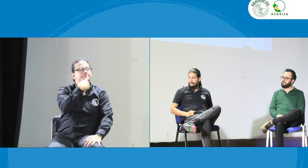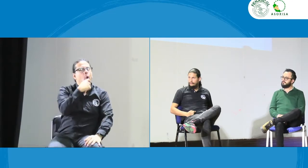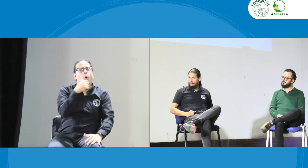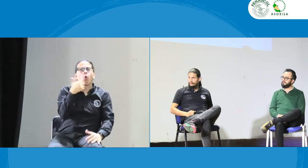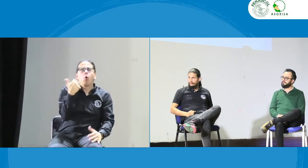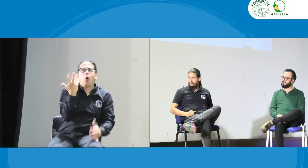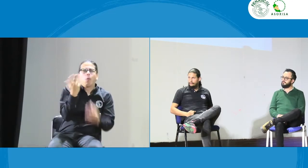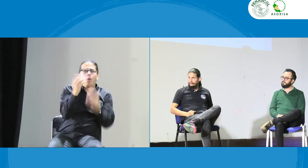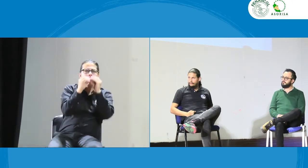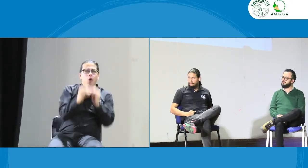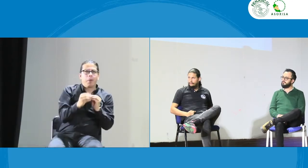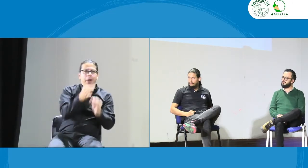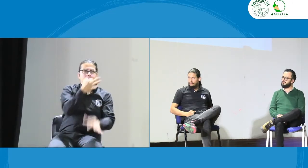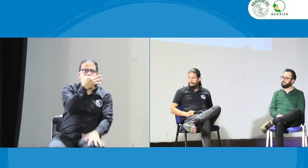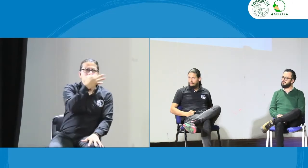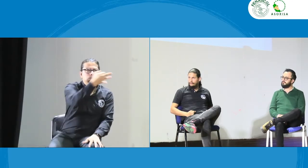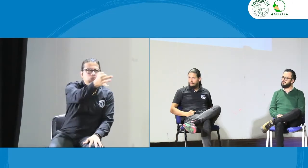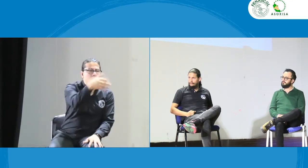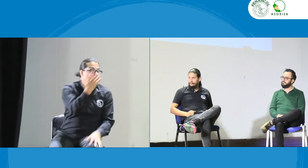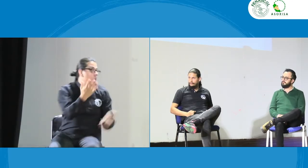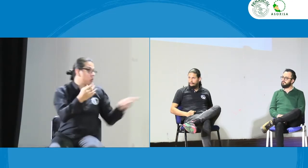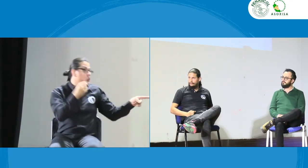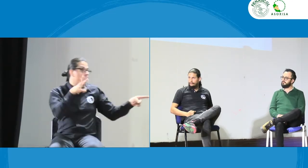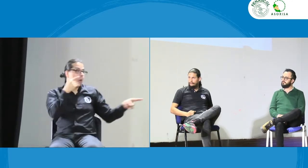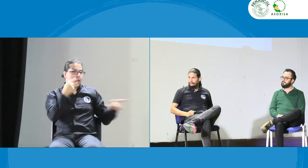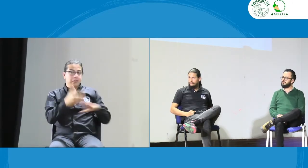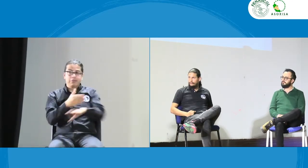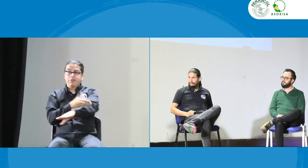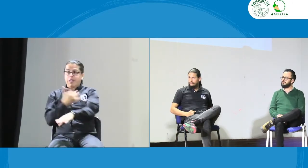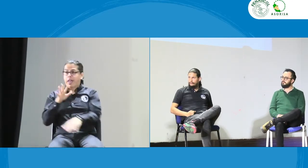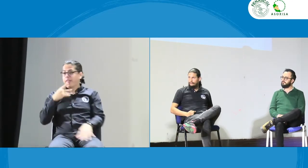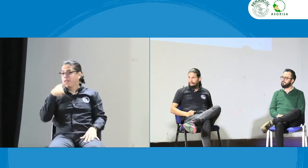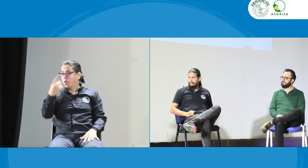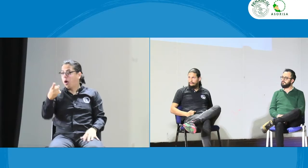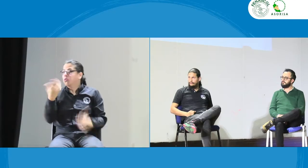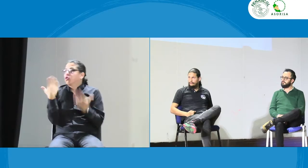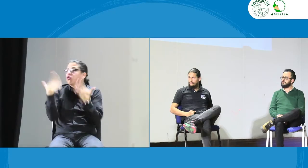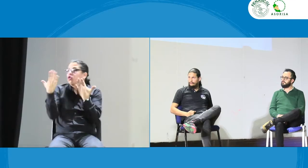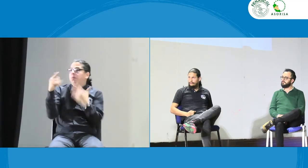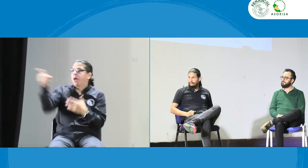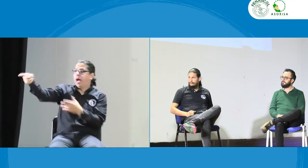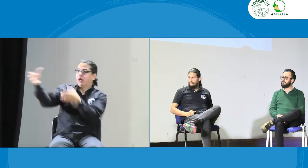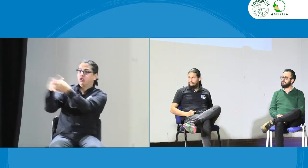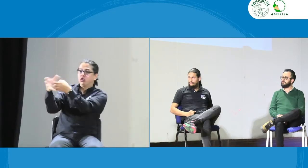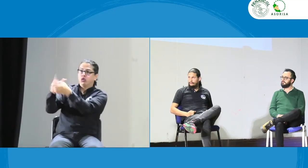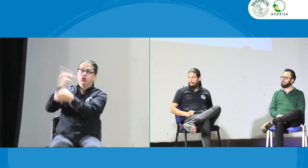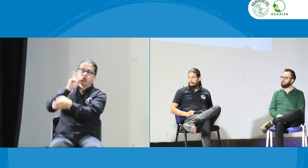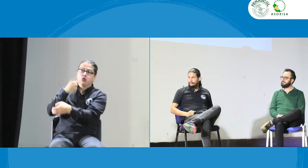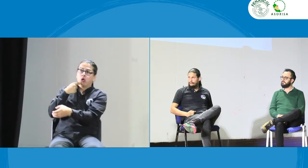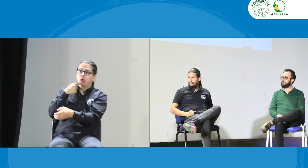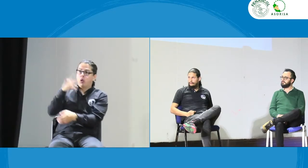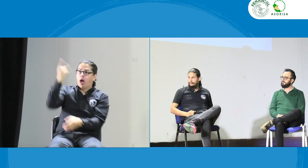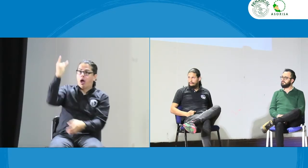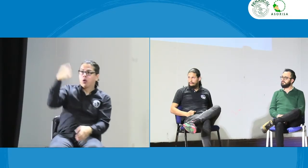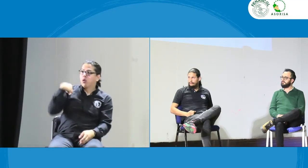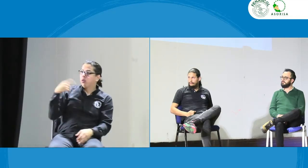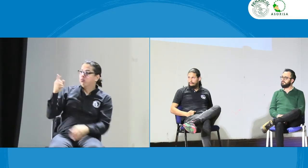proponen o qué ideas que les ocurre que alternativa para poder hacer ese